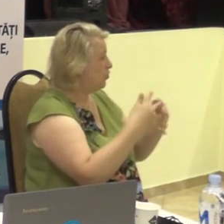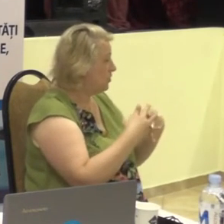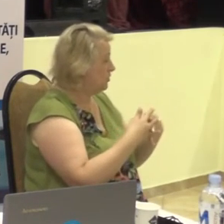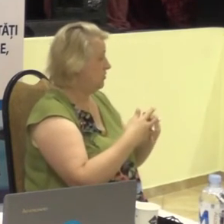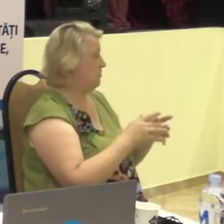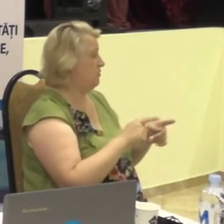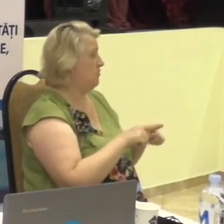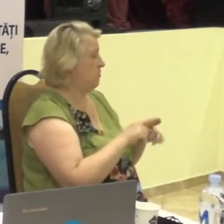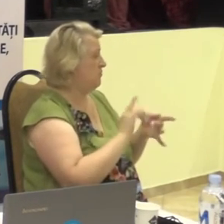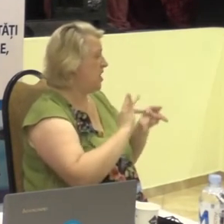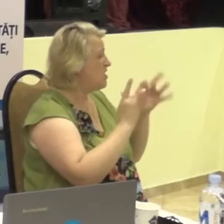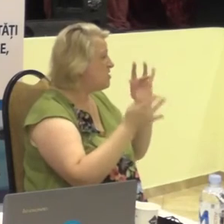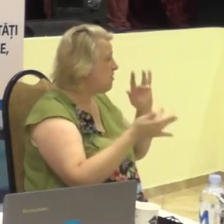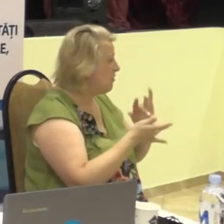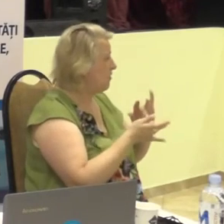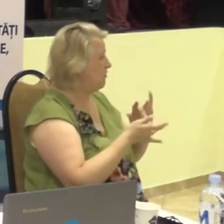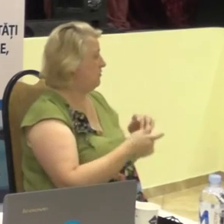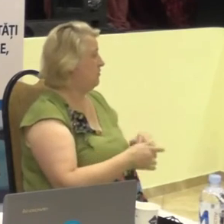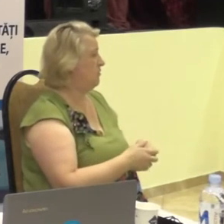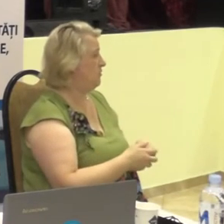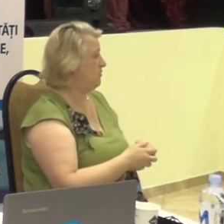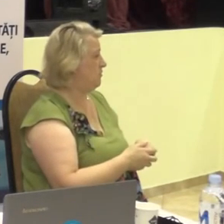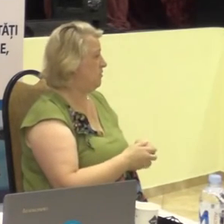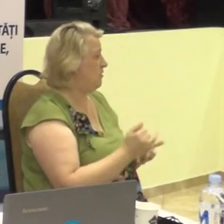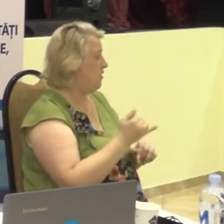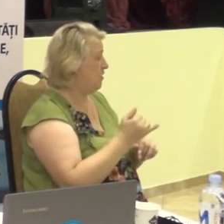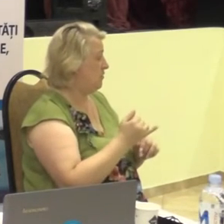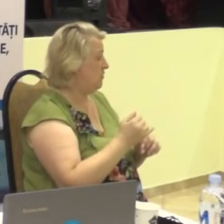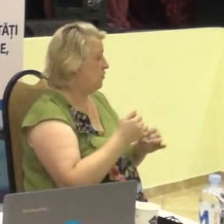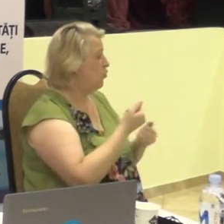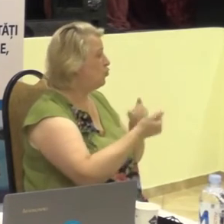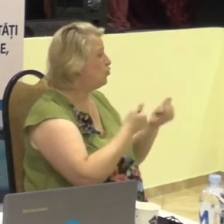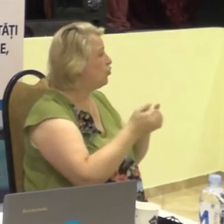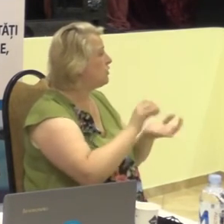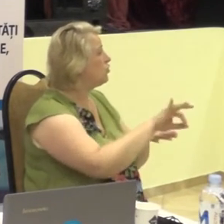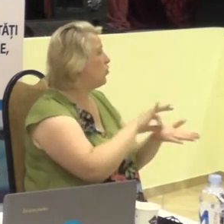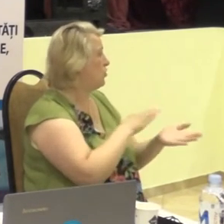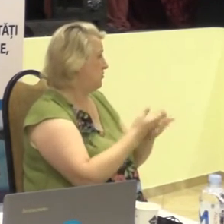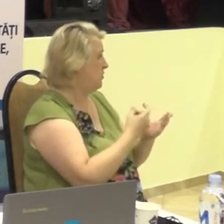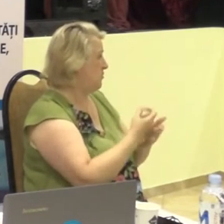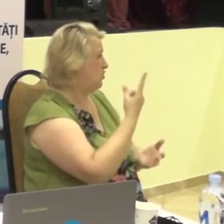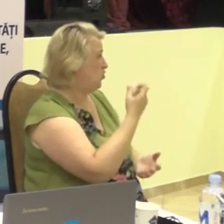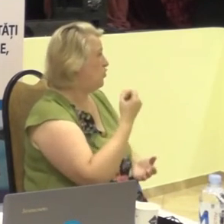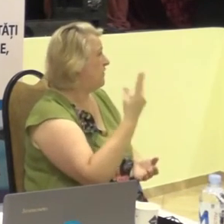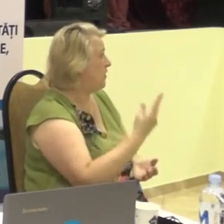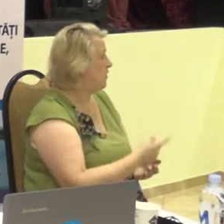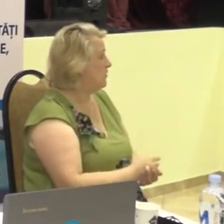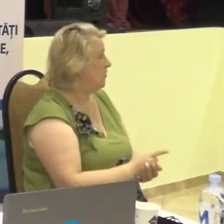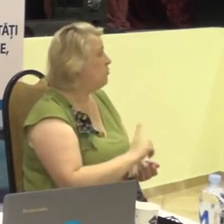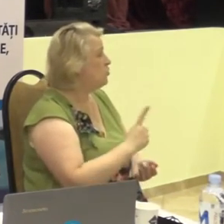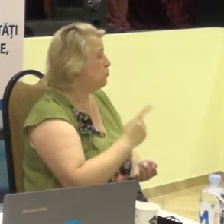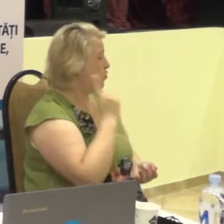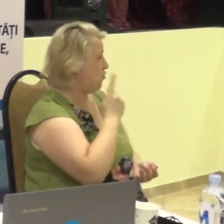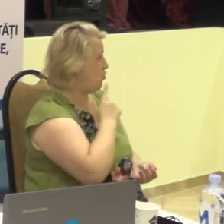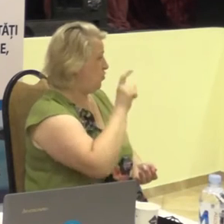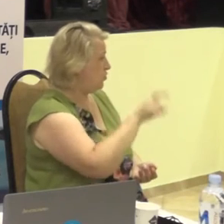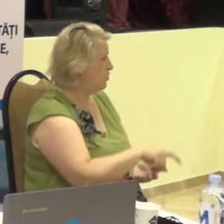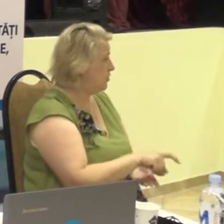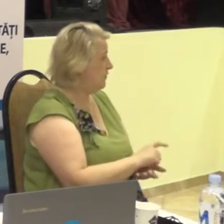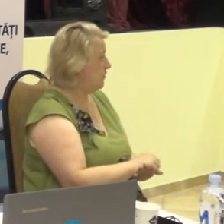electronice și la servicii de urgență. De ce o persoană cu disabilități de auză